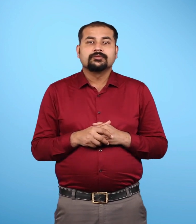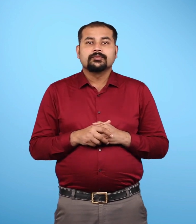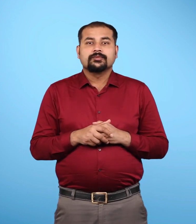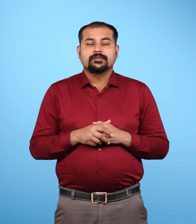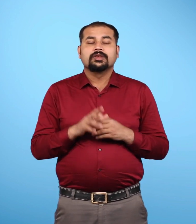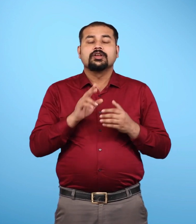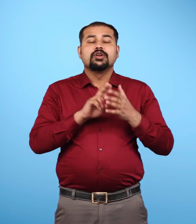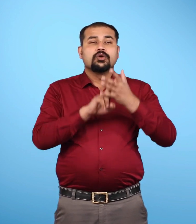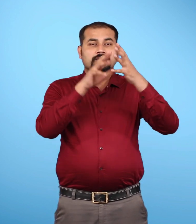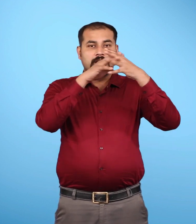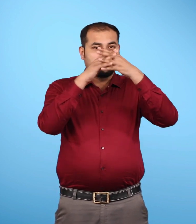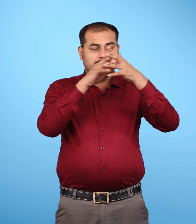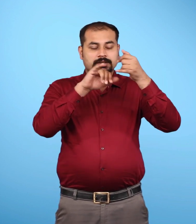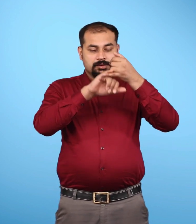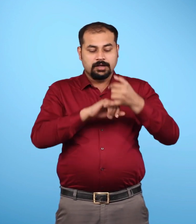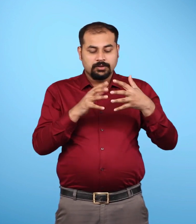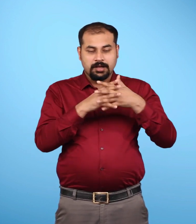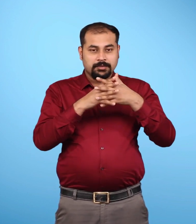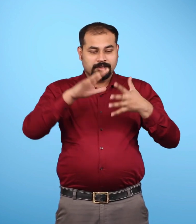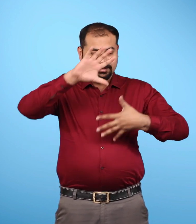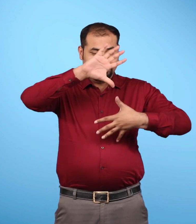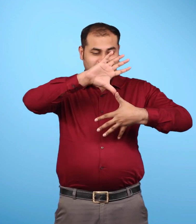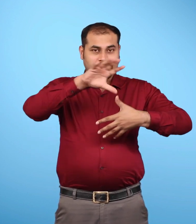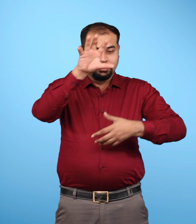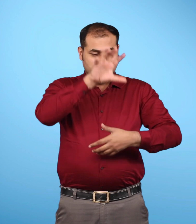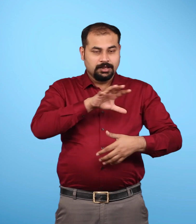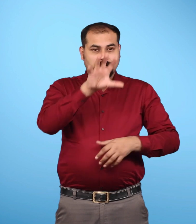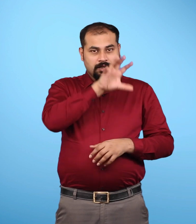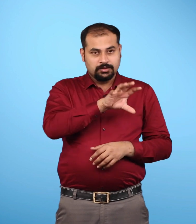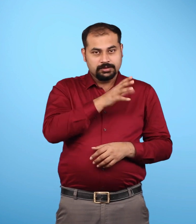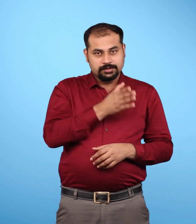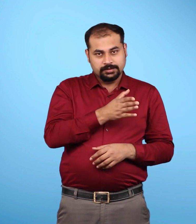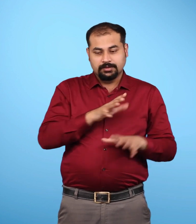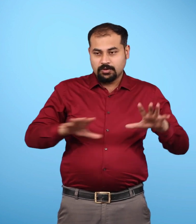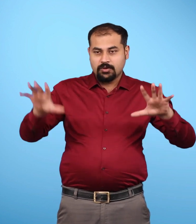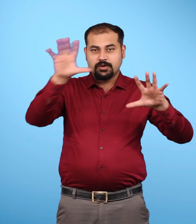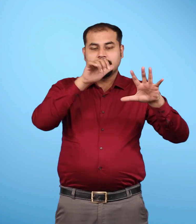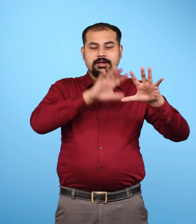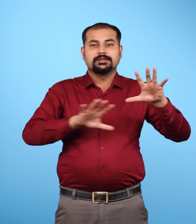उत्तर एवं दक्षिन अमेरिका इसके चारों और स्थित है